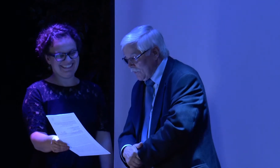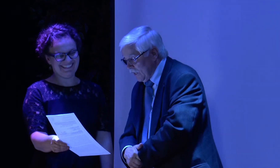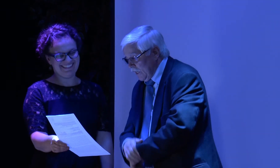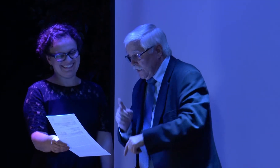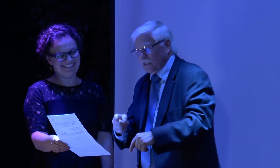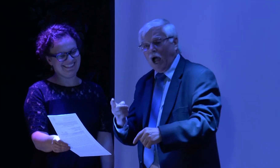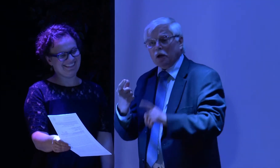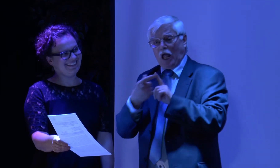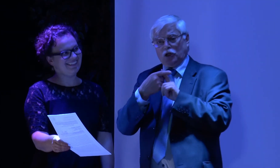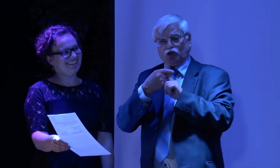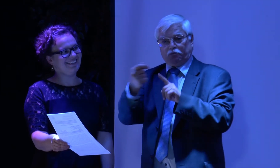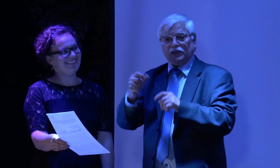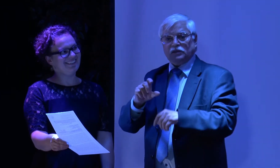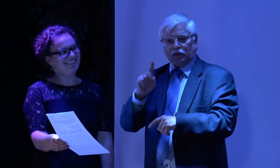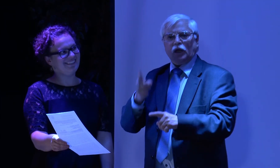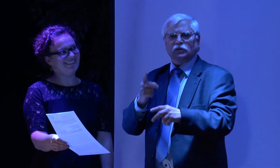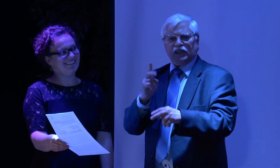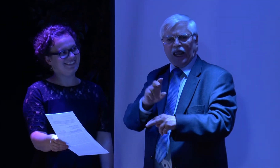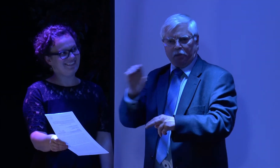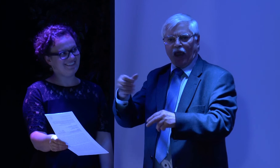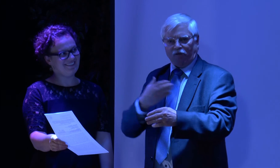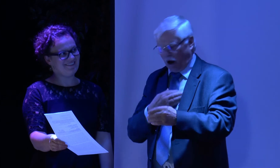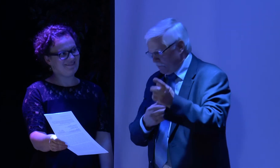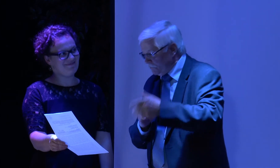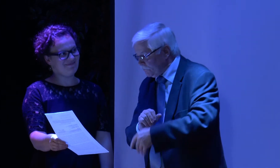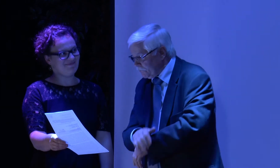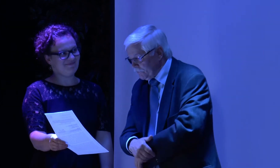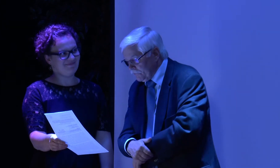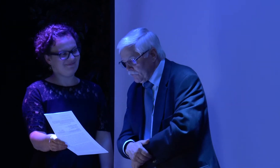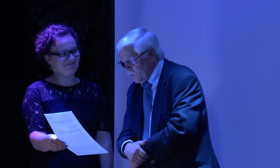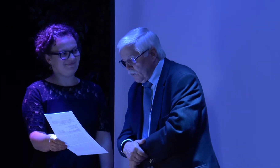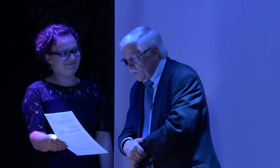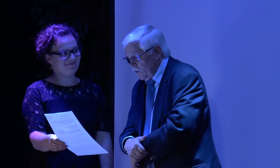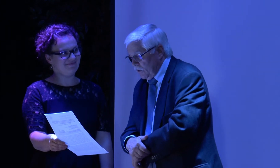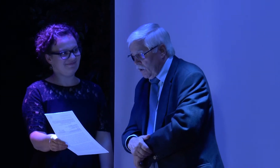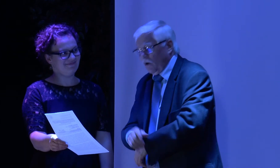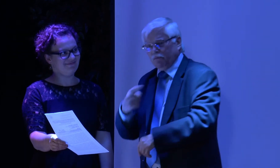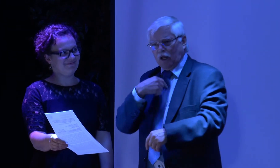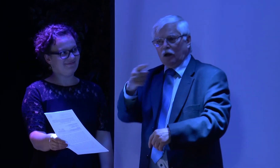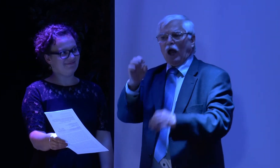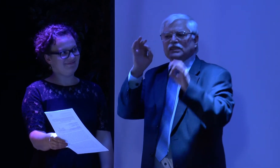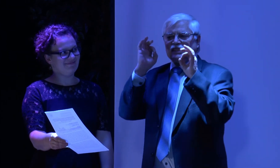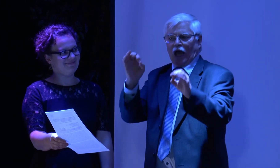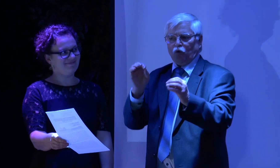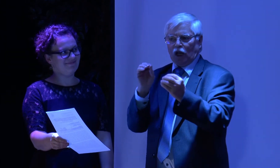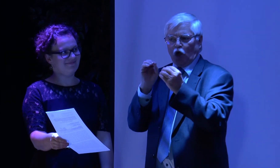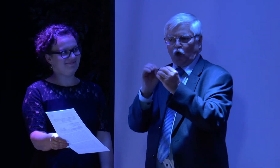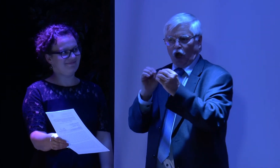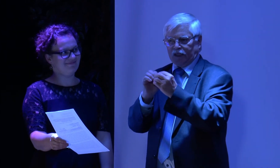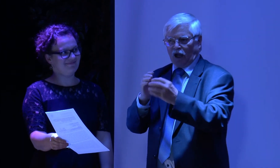Die damals an Spitze des DGB war und standen. Wir haben